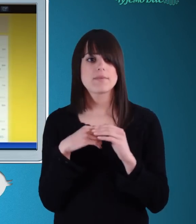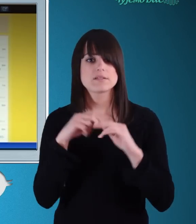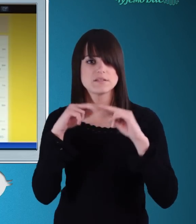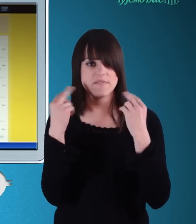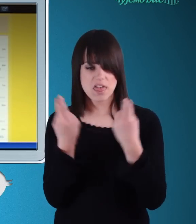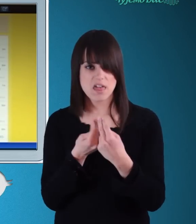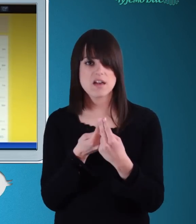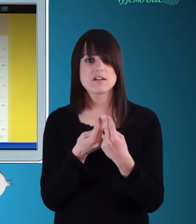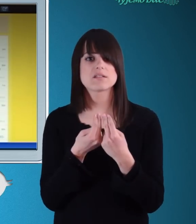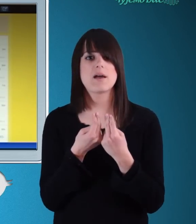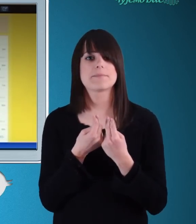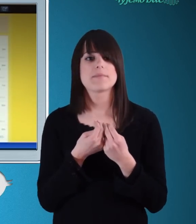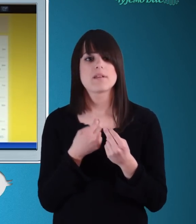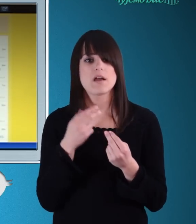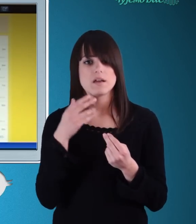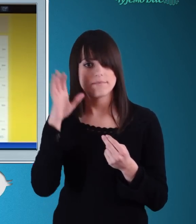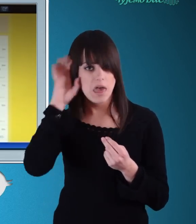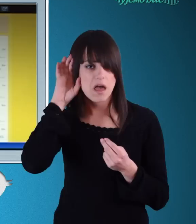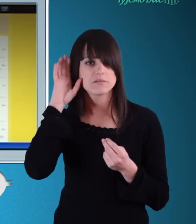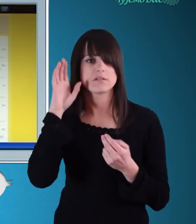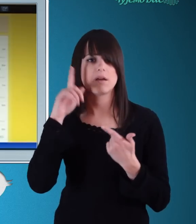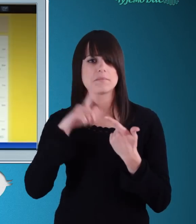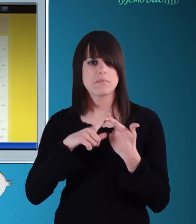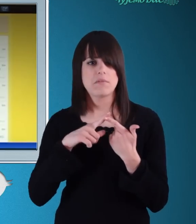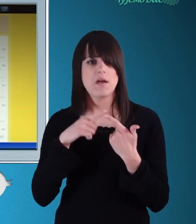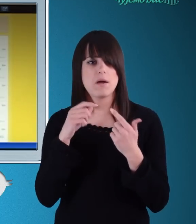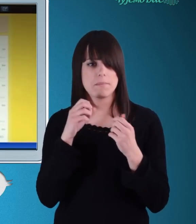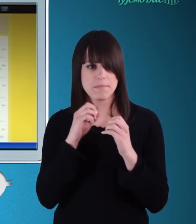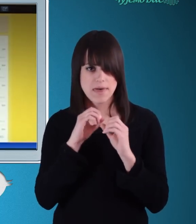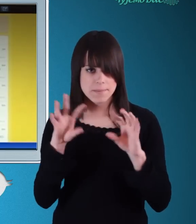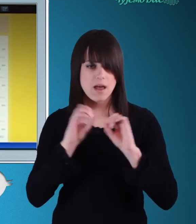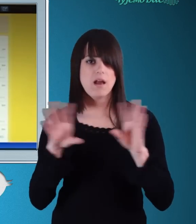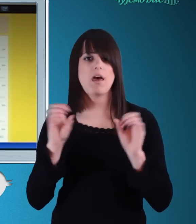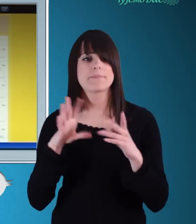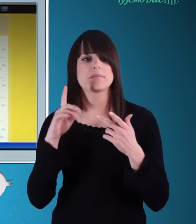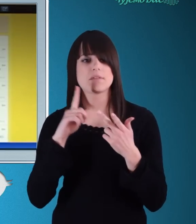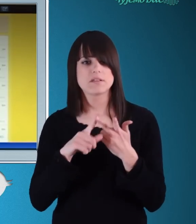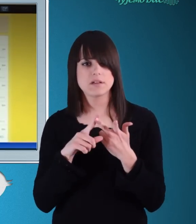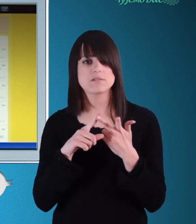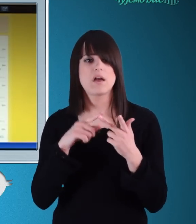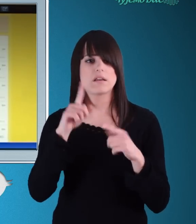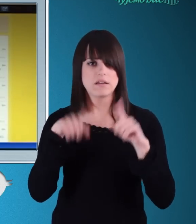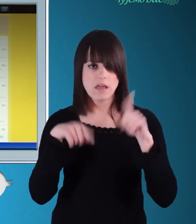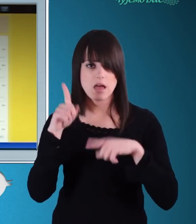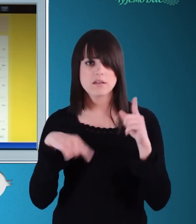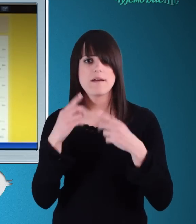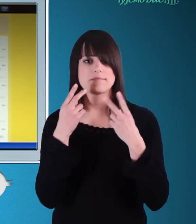neki konkretan utjecajni tviteraš ili bilo ko drugi. Opcija Compose New Tweet,